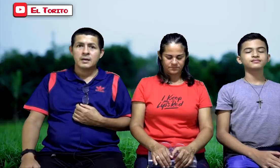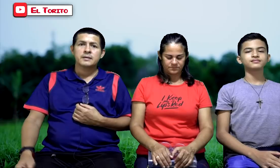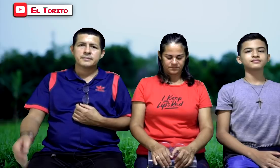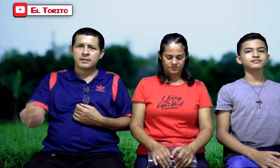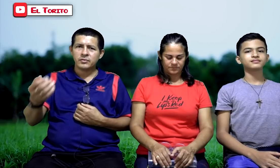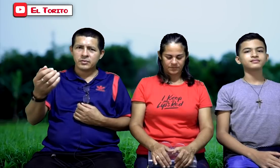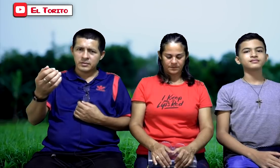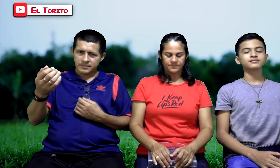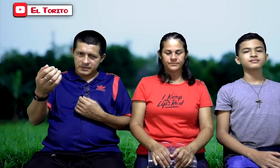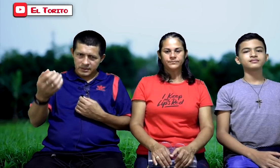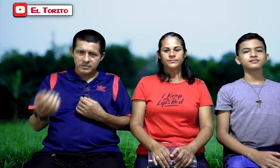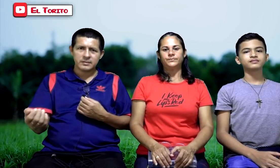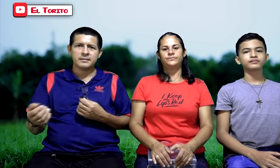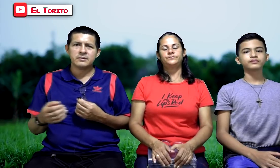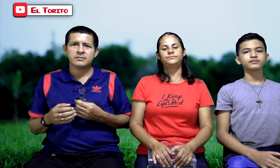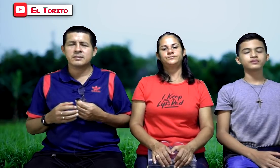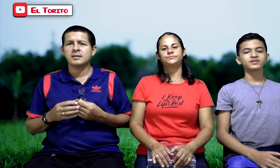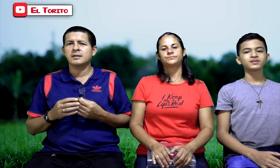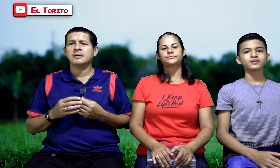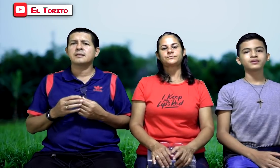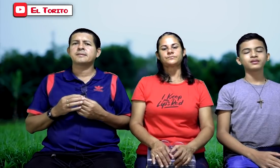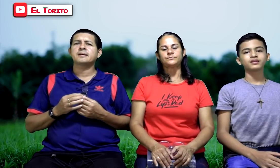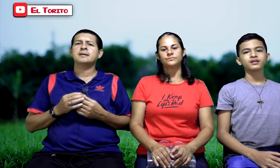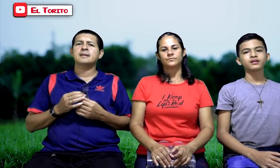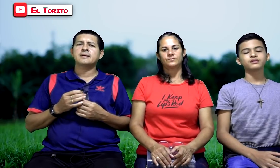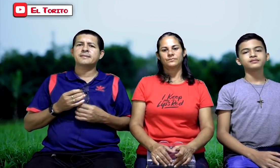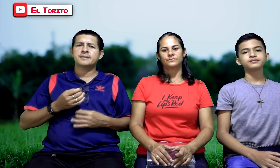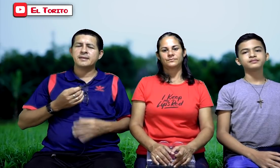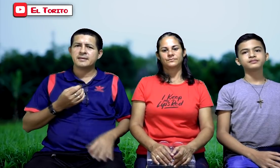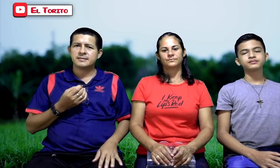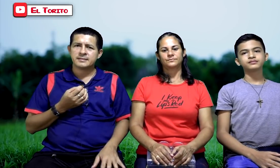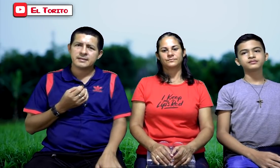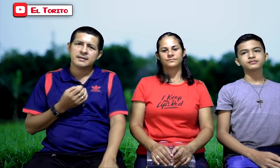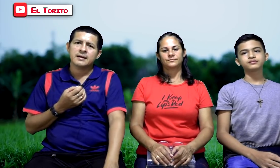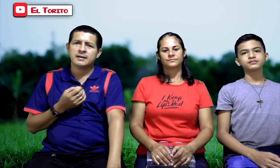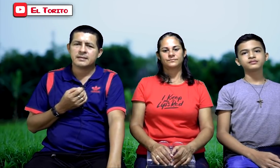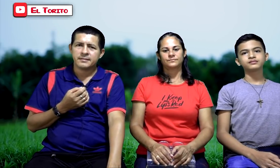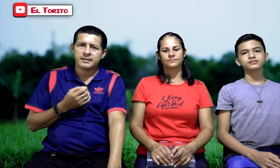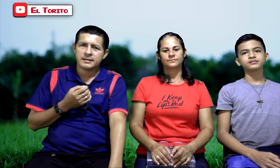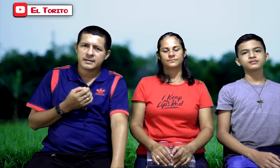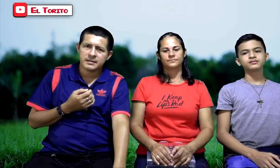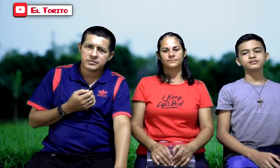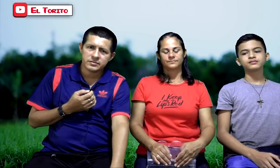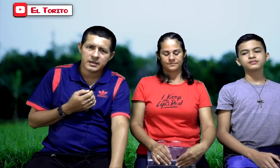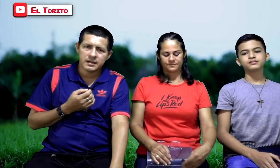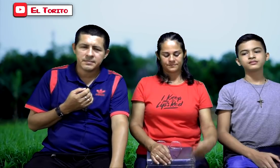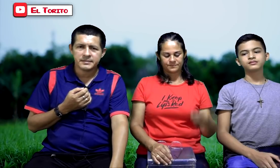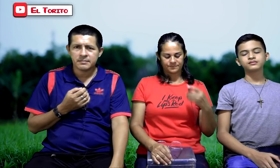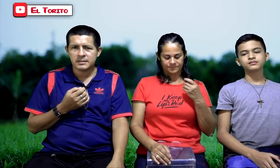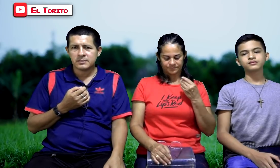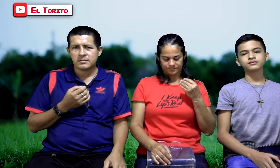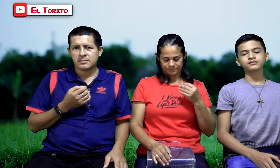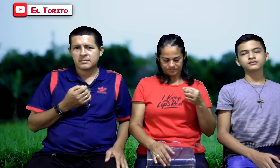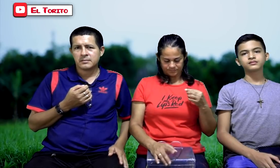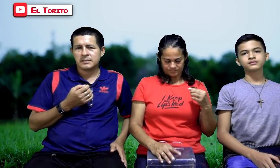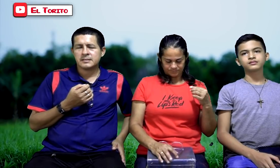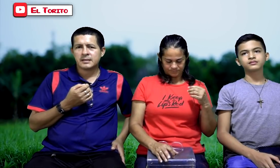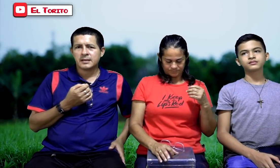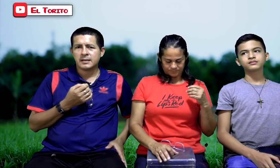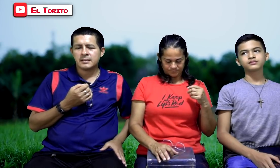Saludos a preciados hermanos quienes siguen la enseñanza a través de las redes sociales, especialmente en este canal